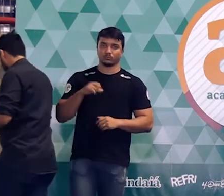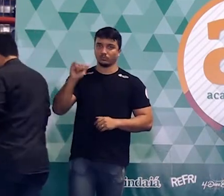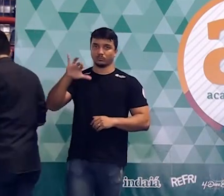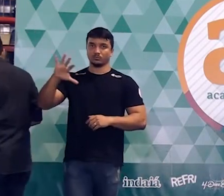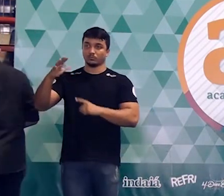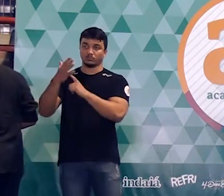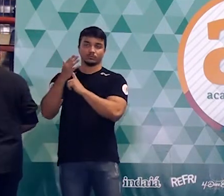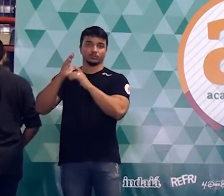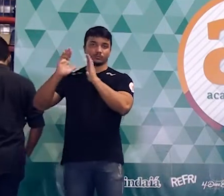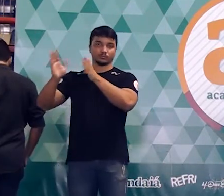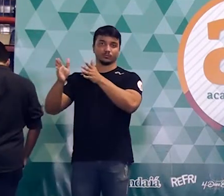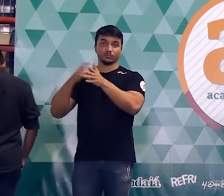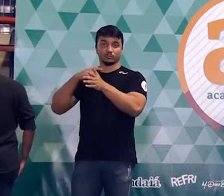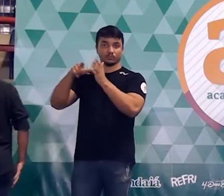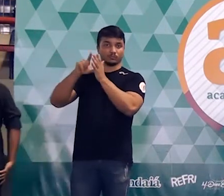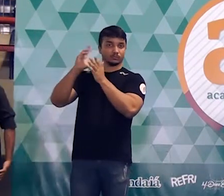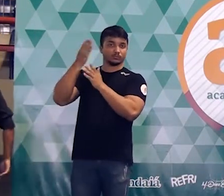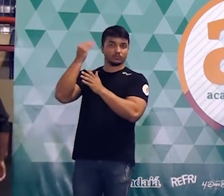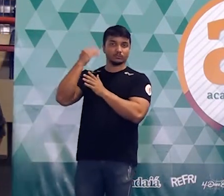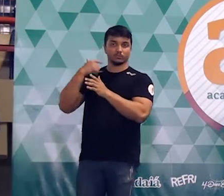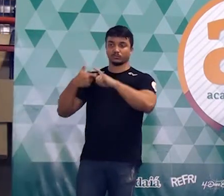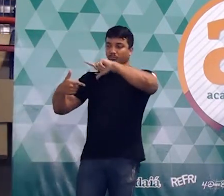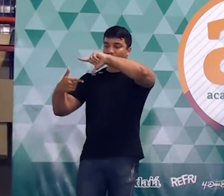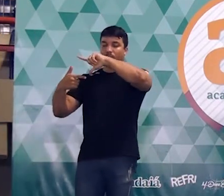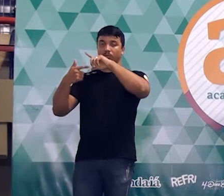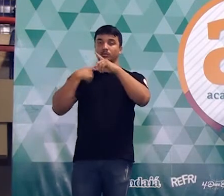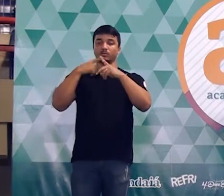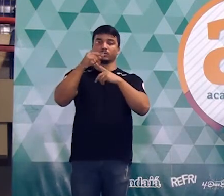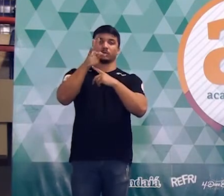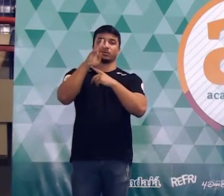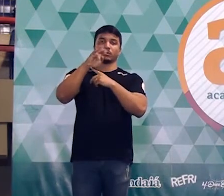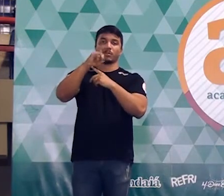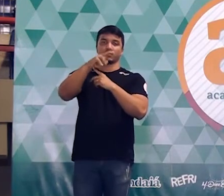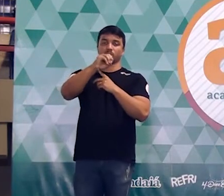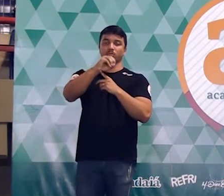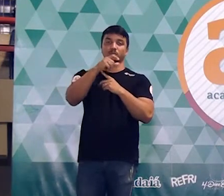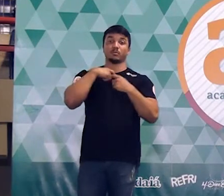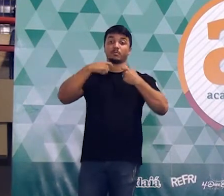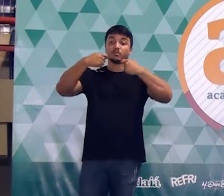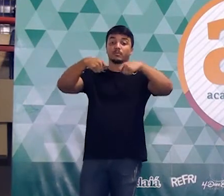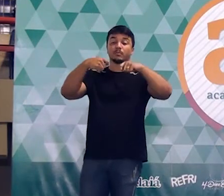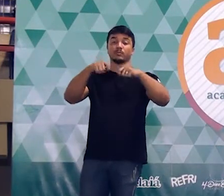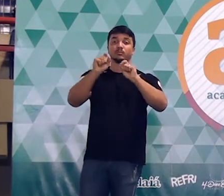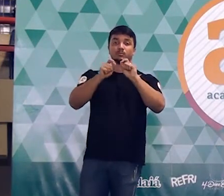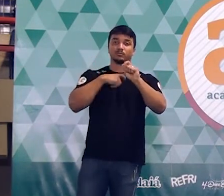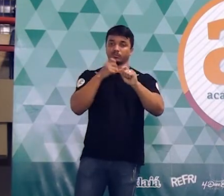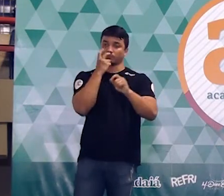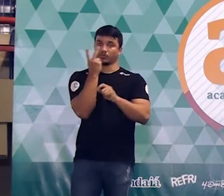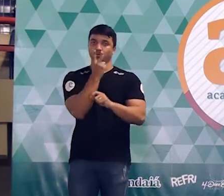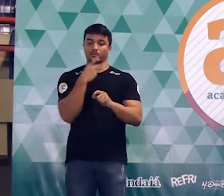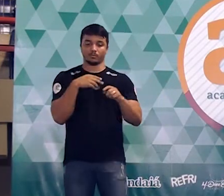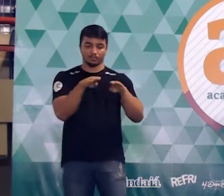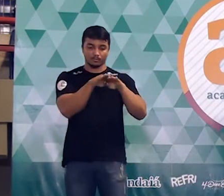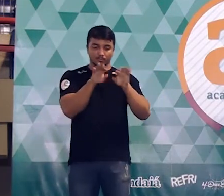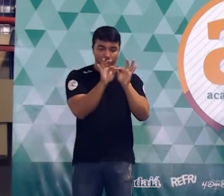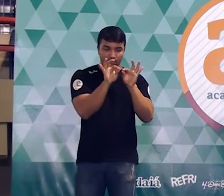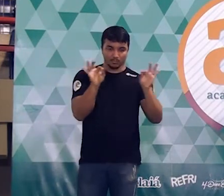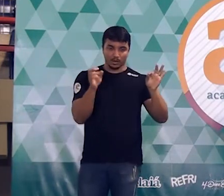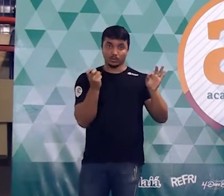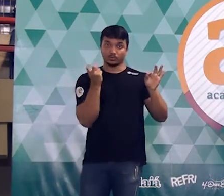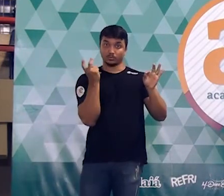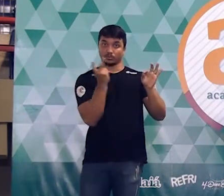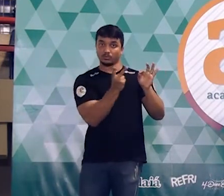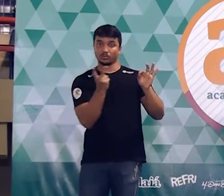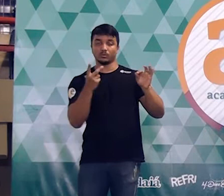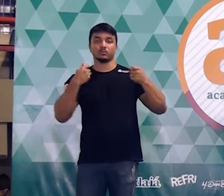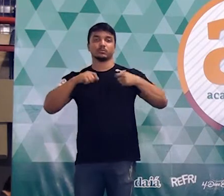me mostrava. Lá naquela primeira figura, que era um trapézio, eu precisava das duas bases e da altura. Mas a questão